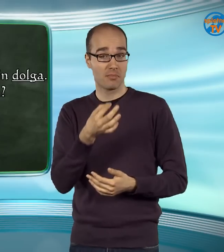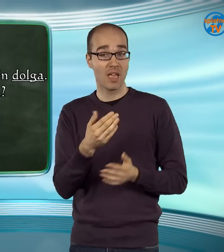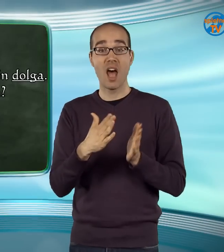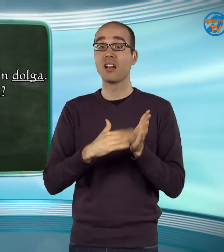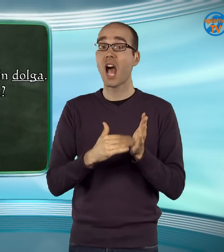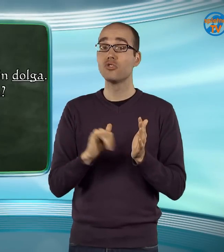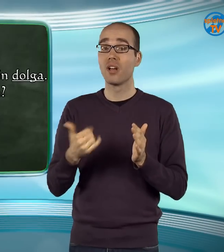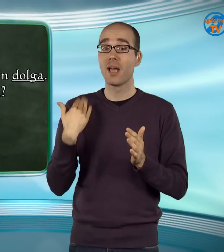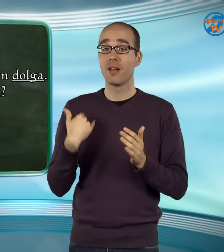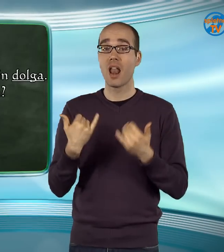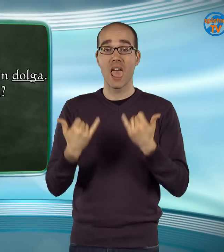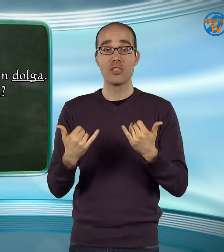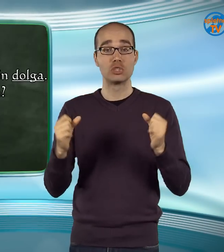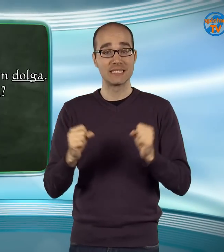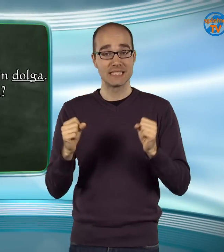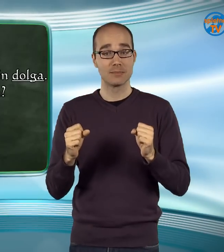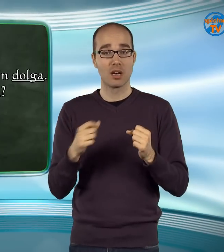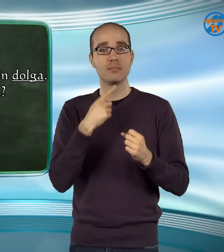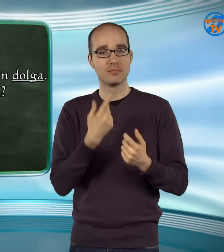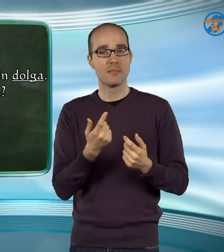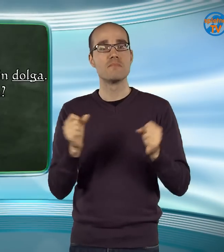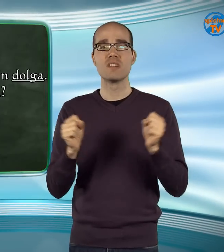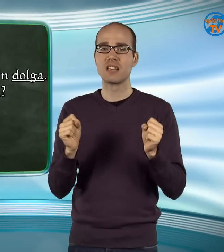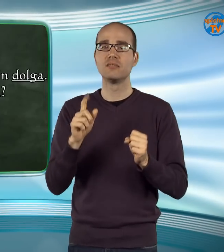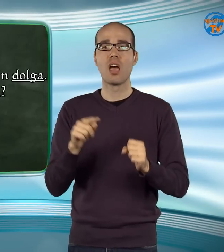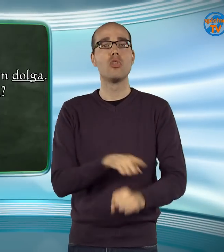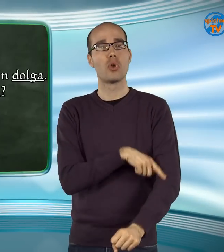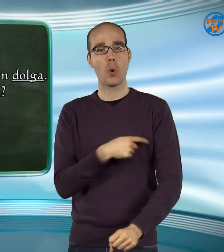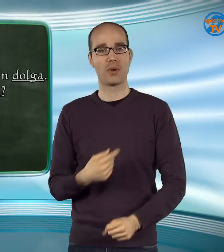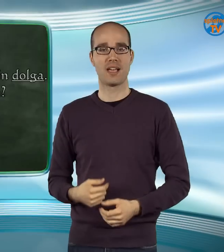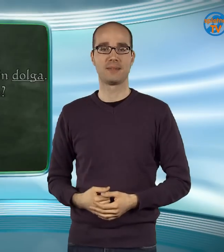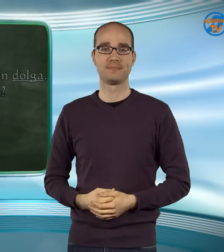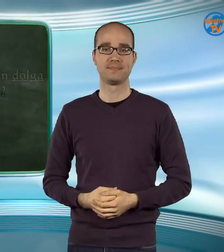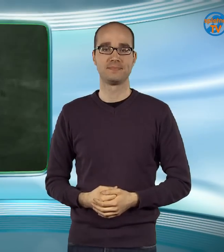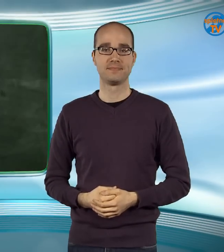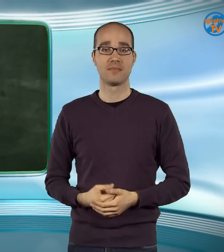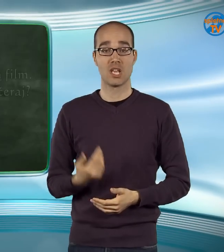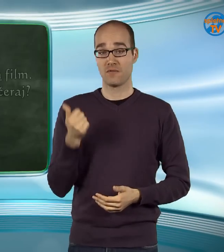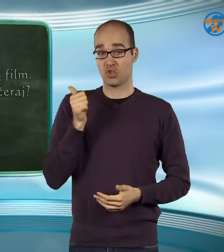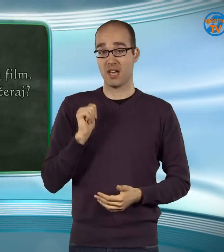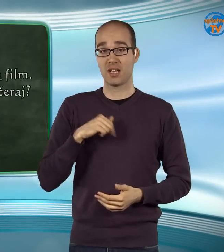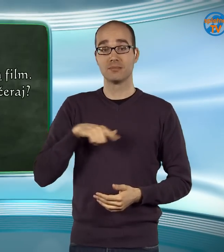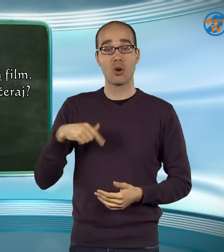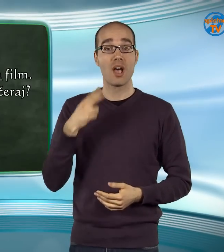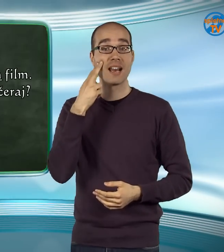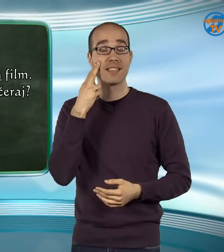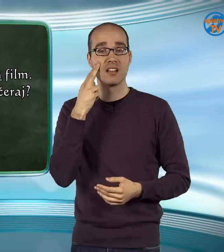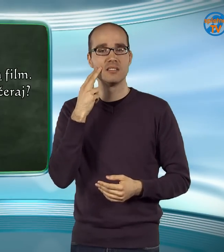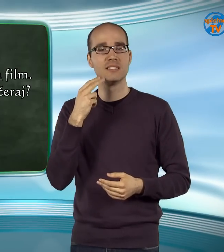Kakšna je bila letošnja zima? Mrzla, dolga. Včeraj smo gledali smešen